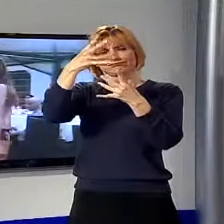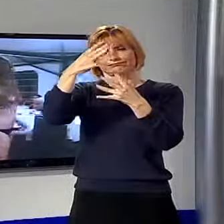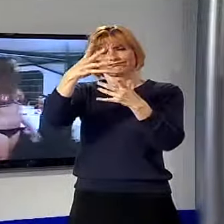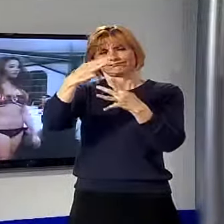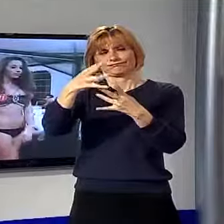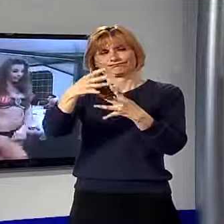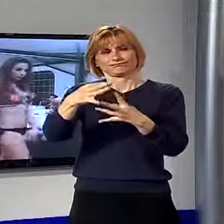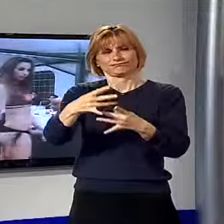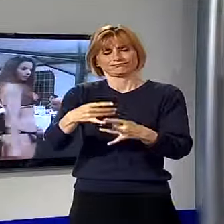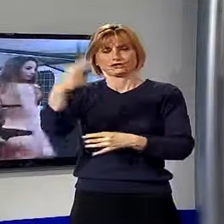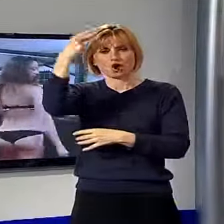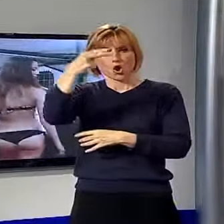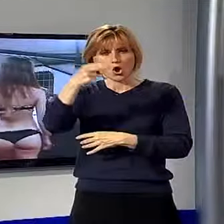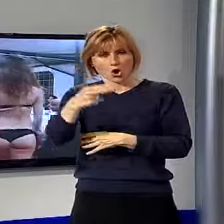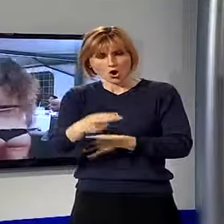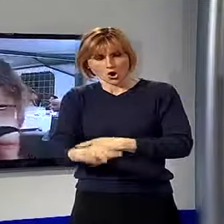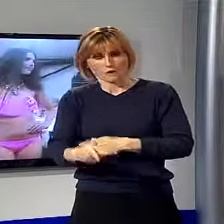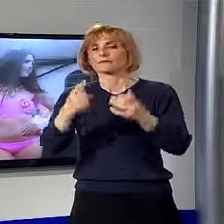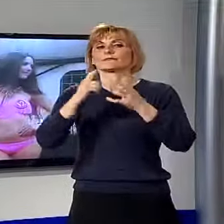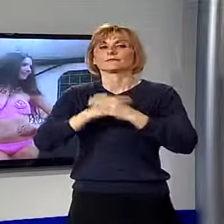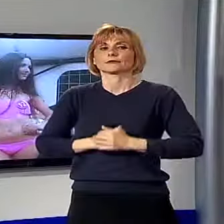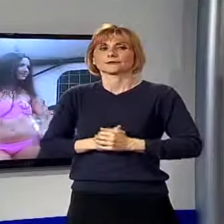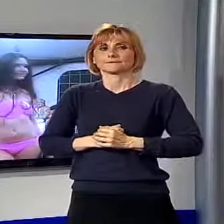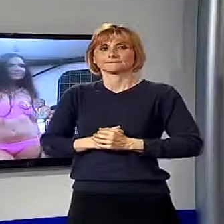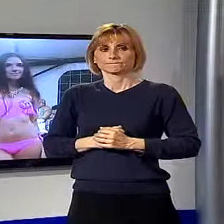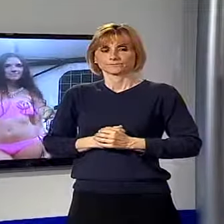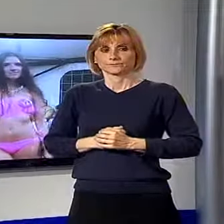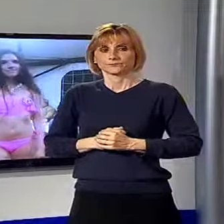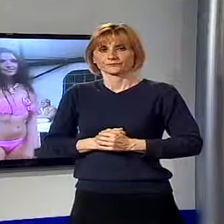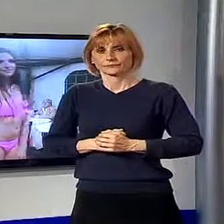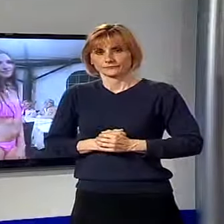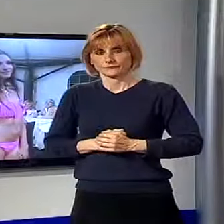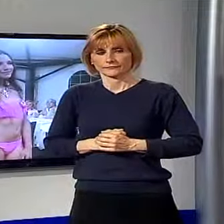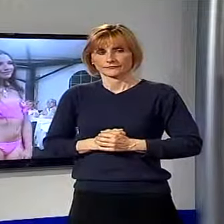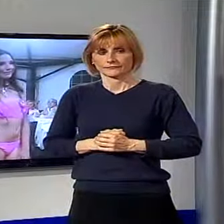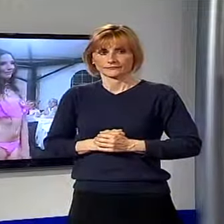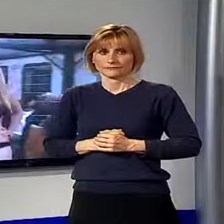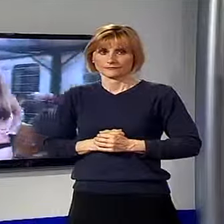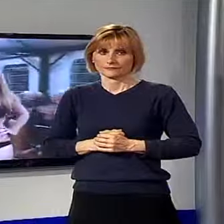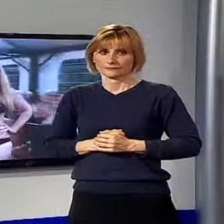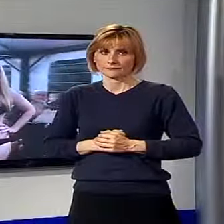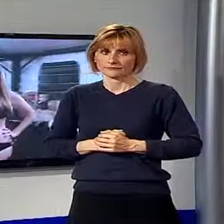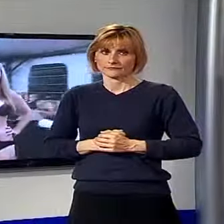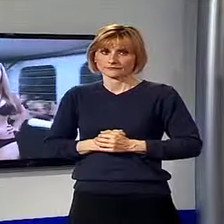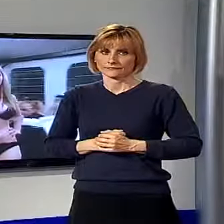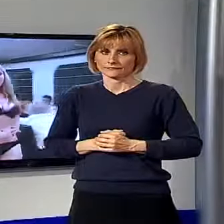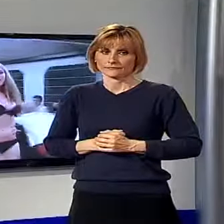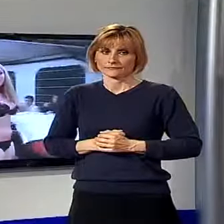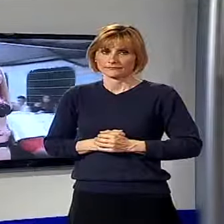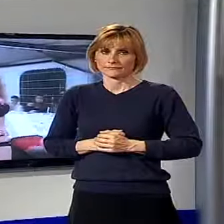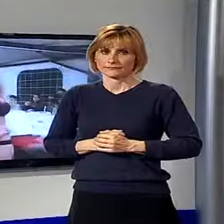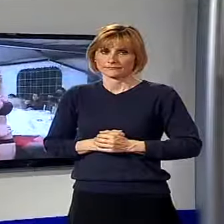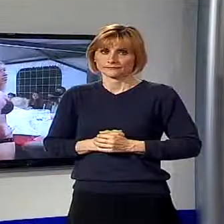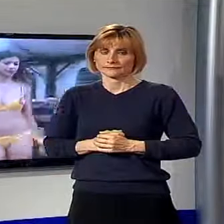Sara Rovai, Gilda Malucchi, Andrea Galer, Jenny Serafini, Laura Smelzo, Carolina Romiti ed Elena Sica.